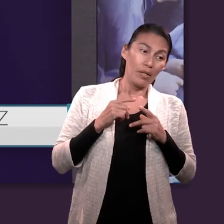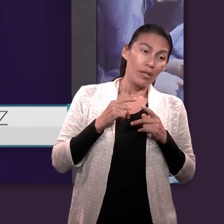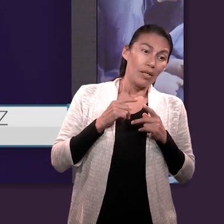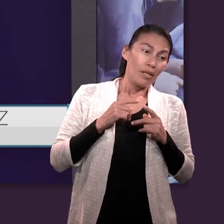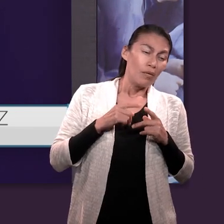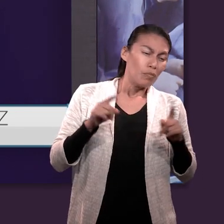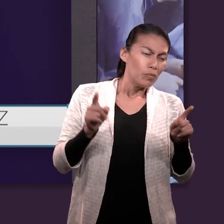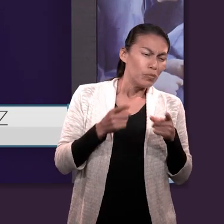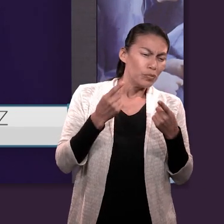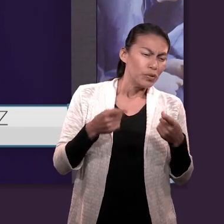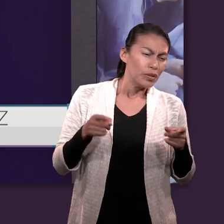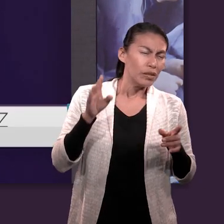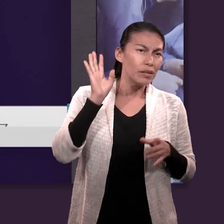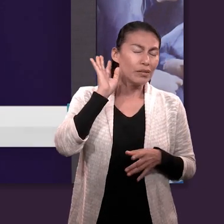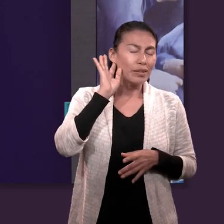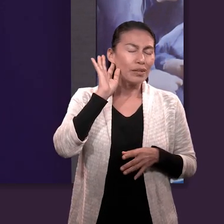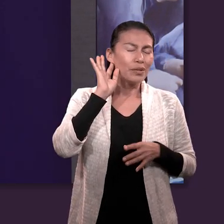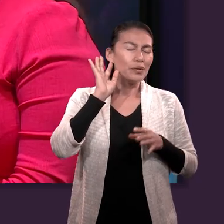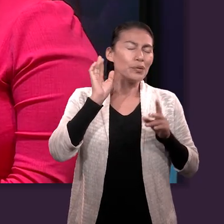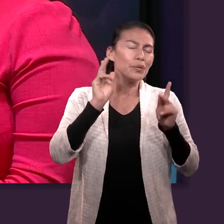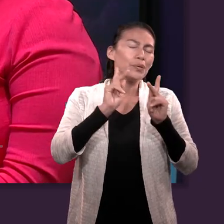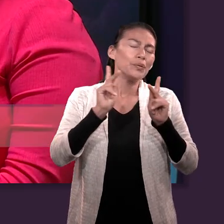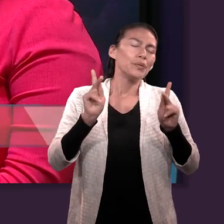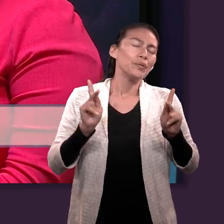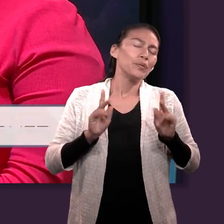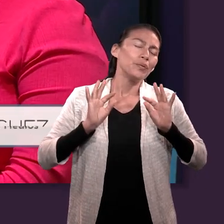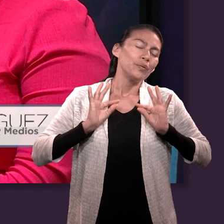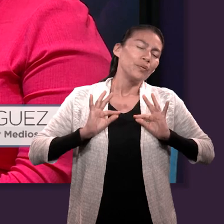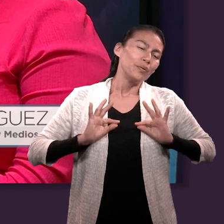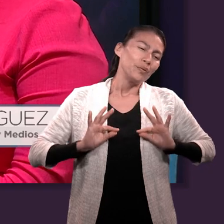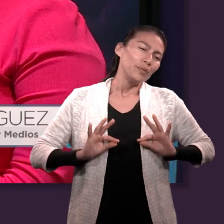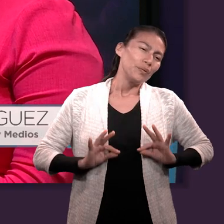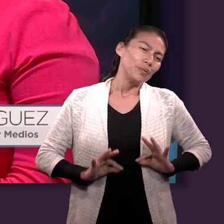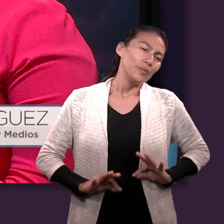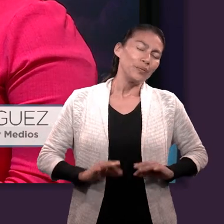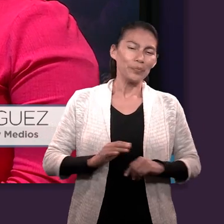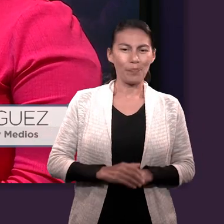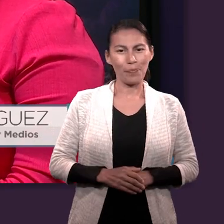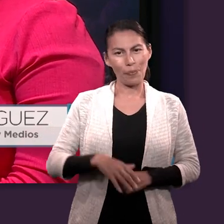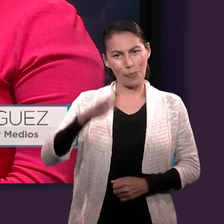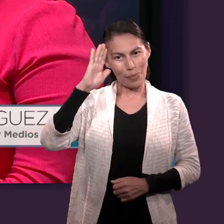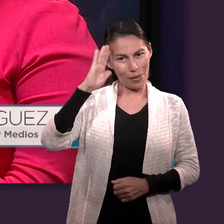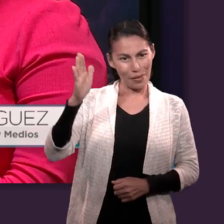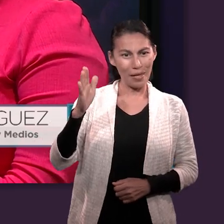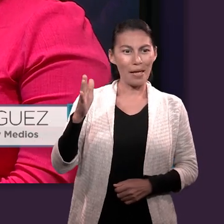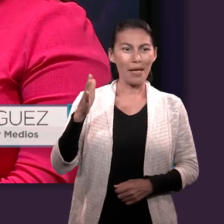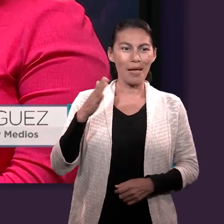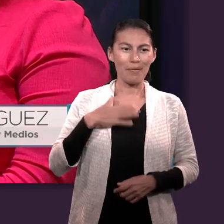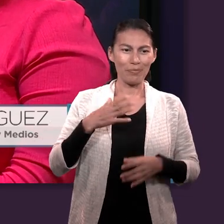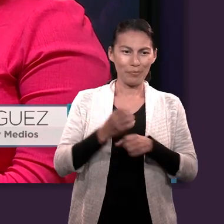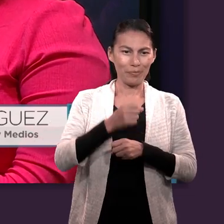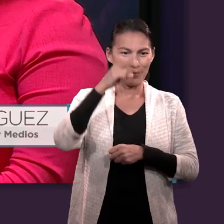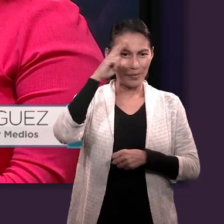es escuchar música. Hola, mi nombre es Valeria y creo que lo que más me da paz es abrazar a las personas que quiero.